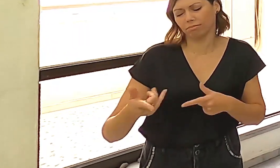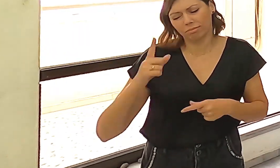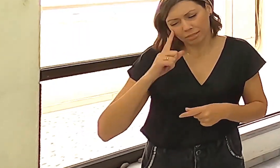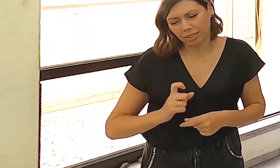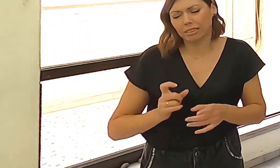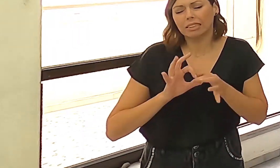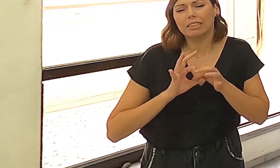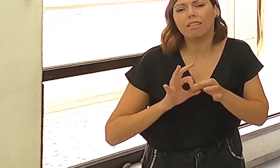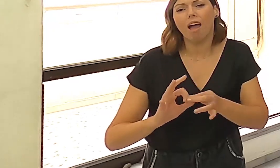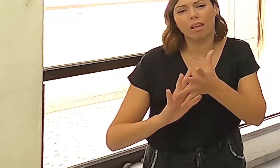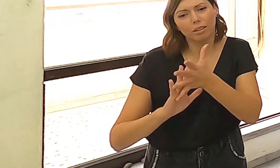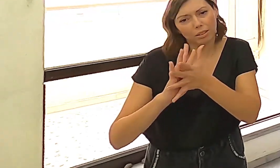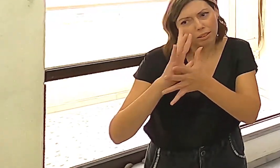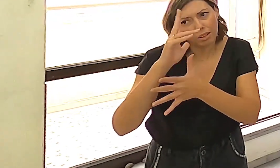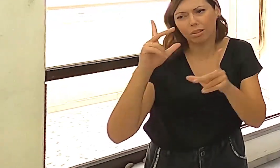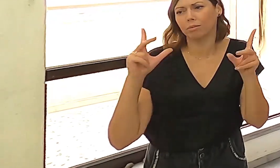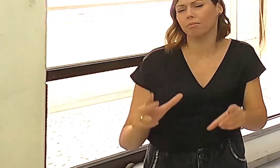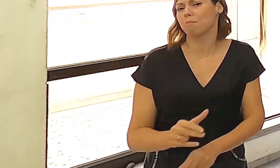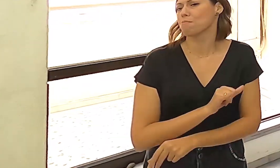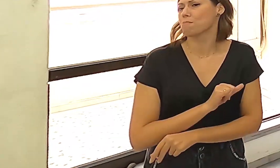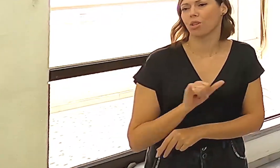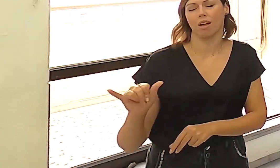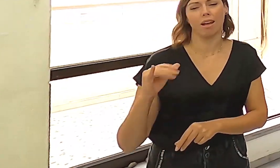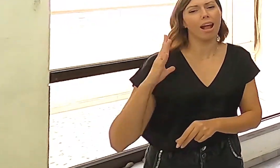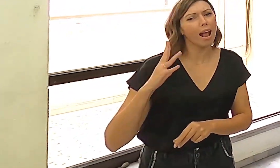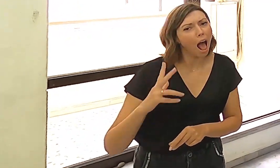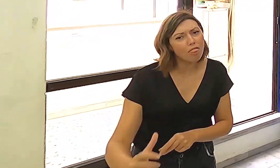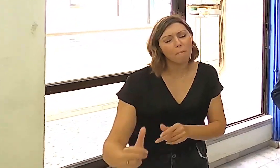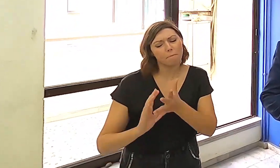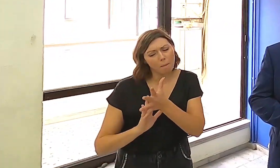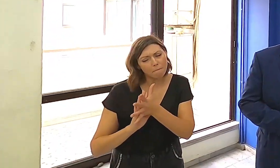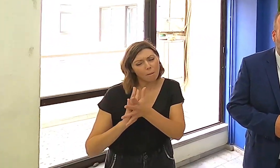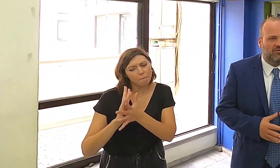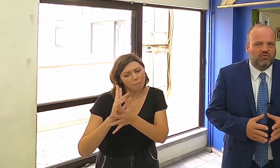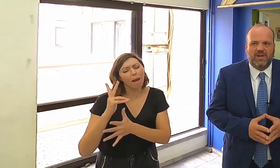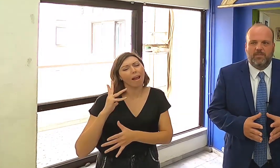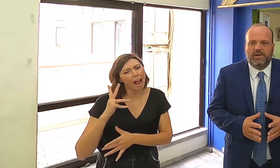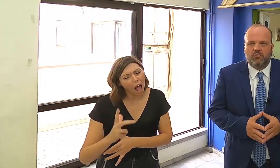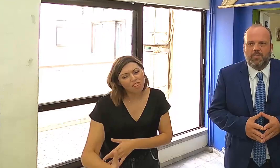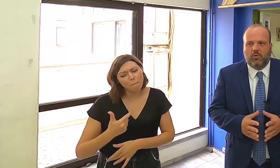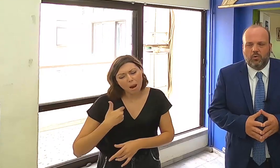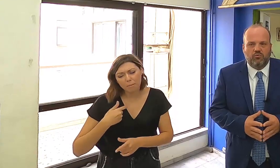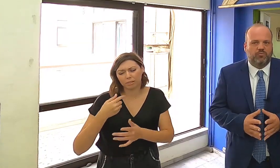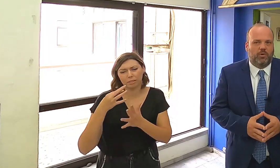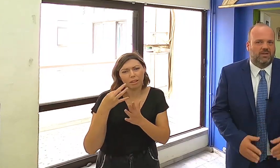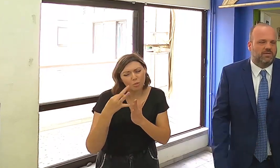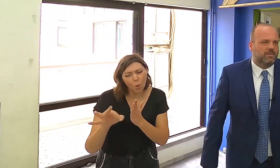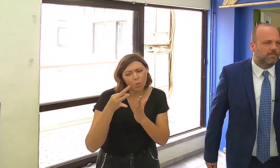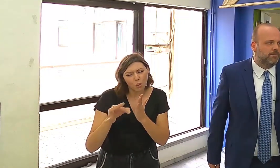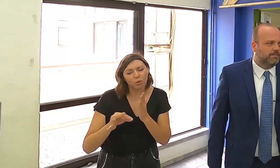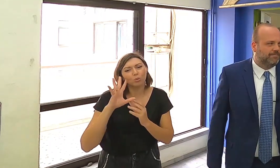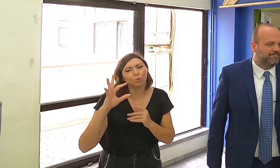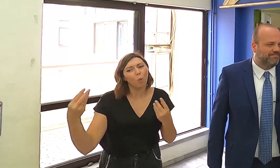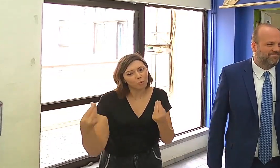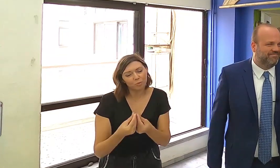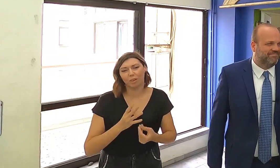βελτίωσης είναι κάτι που δεν σταματάει ποτέ. Κάθε μέρα κοιτάμε τι μπορούμε να κάνουμε καλύτερα έτσι ώστε να εξυπηρετούμε όλους τους πολίτες.